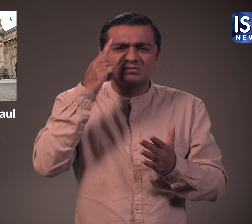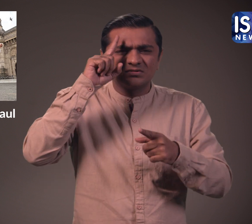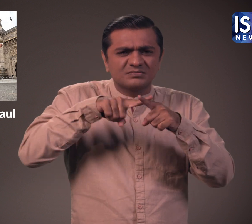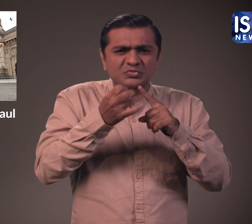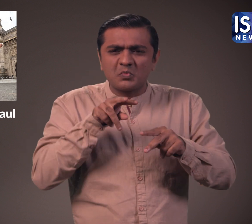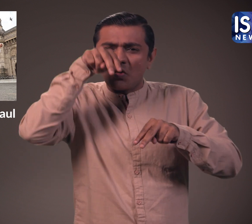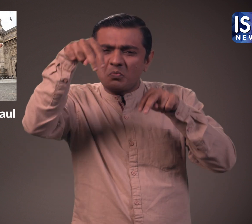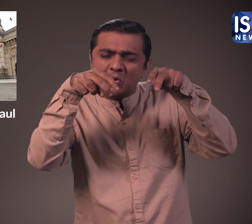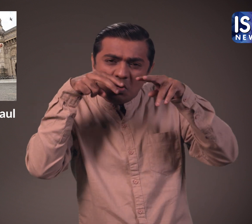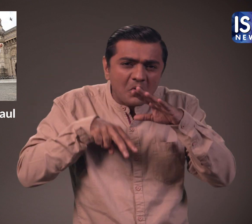गया।